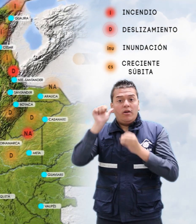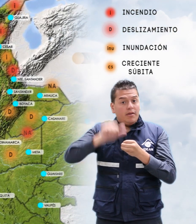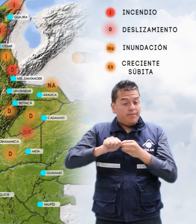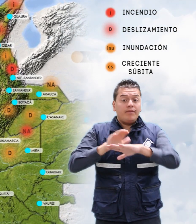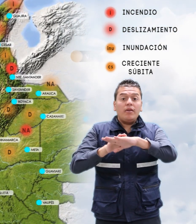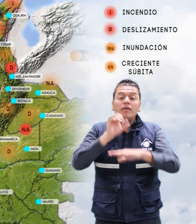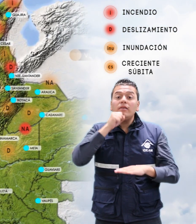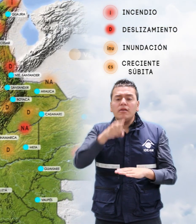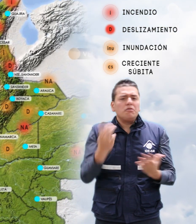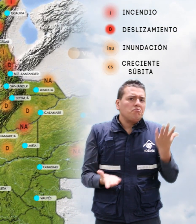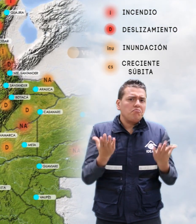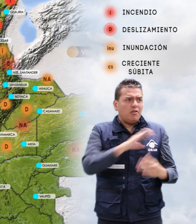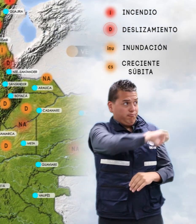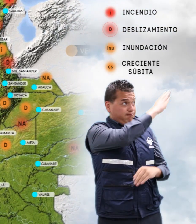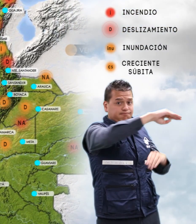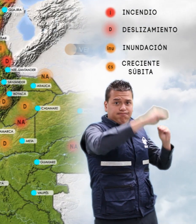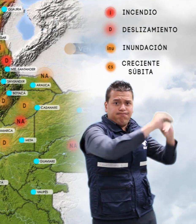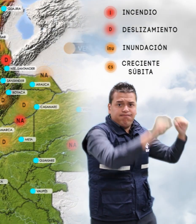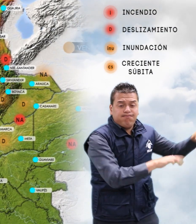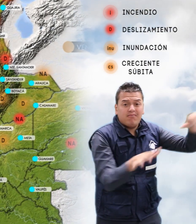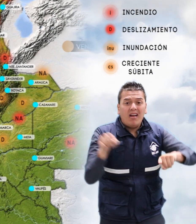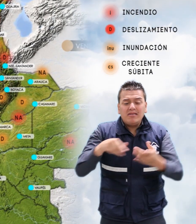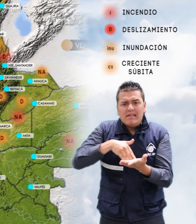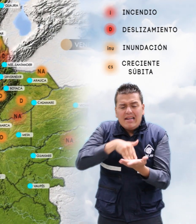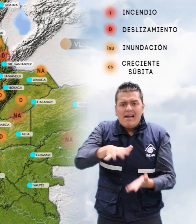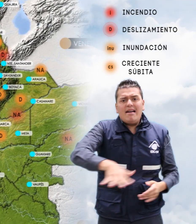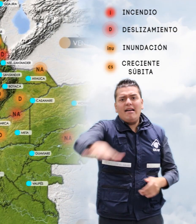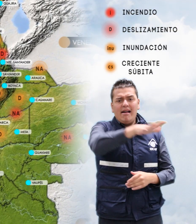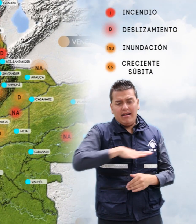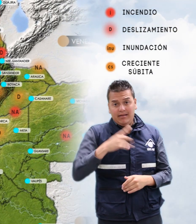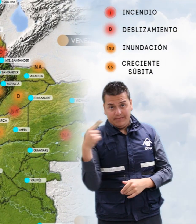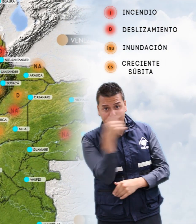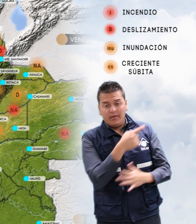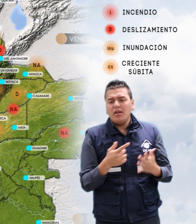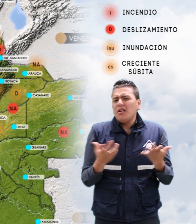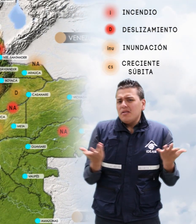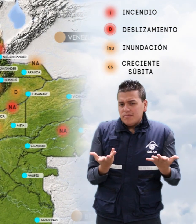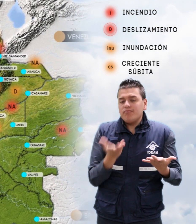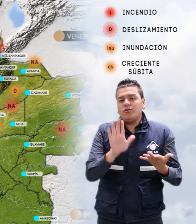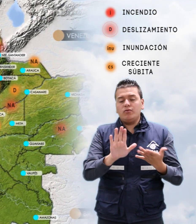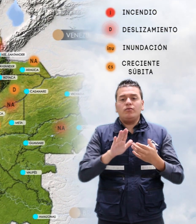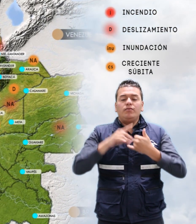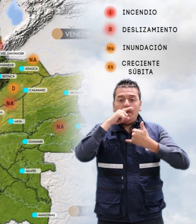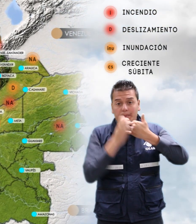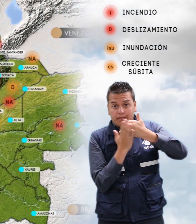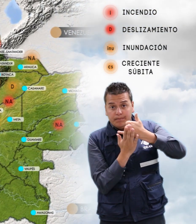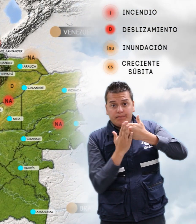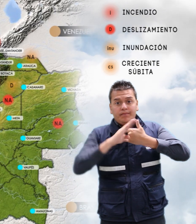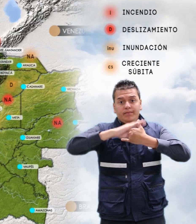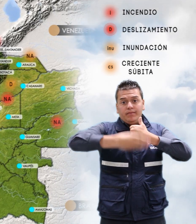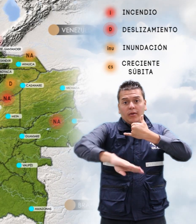naranja por probabilidad moderada de alisamientos de tierra en sectores inestables o de alta pendiente localizados en las regiones Amazonía,